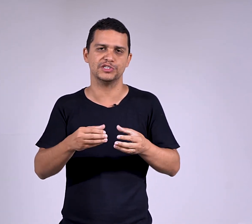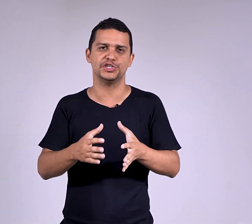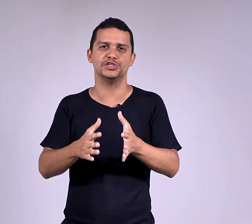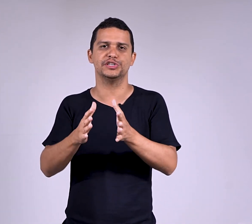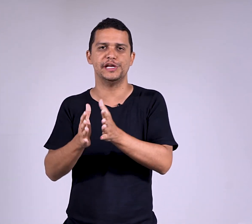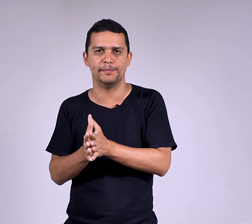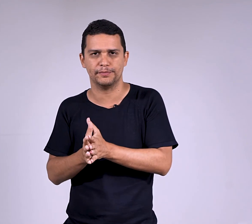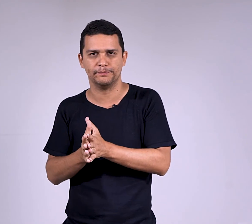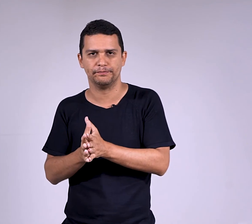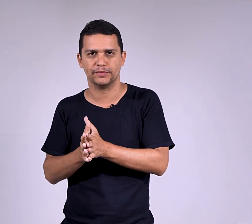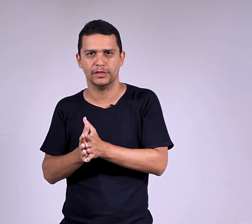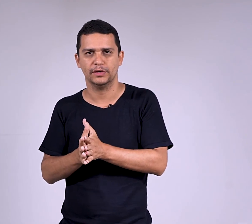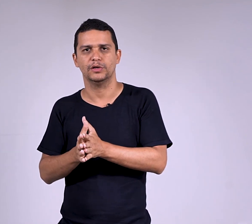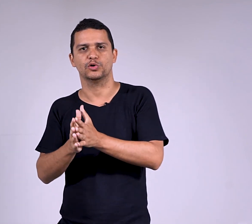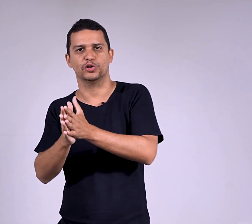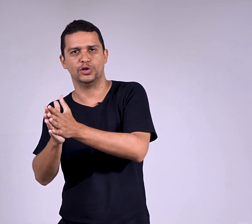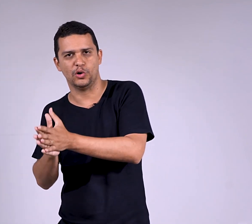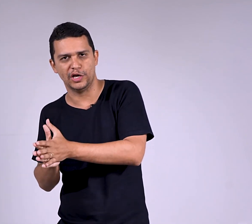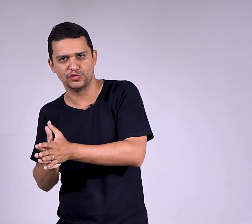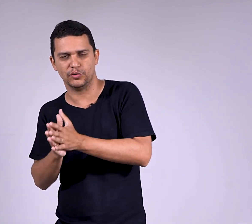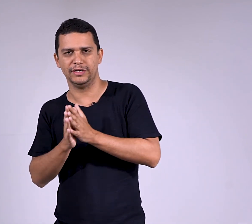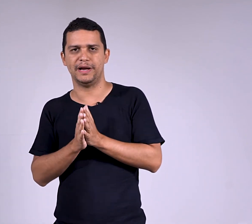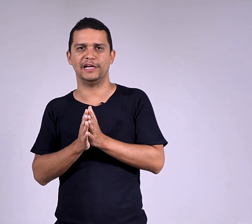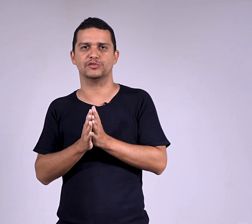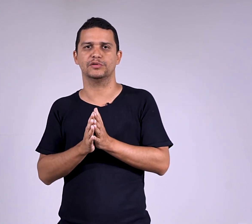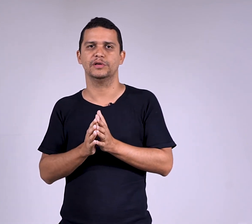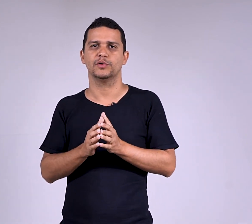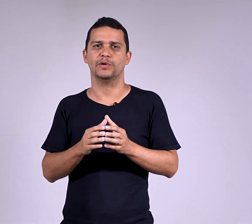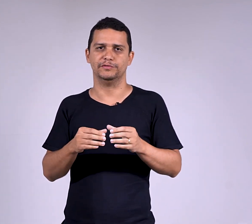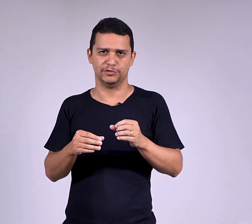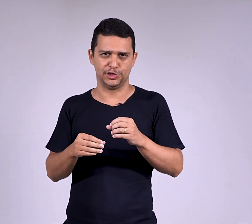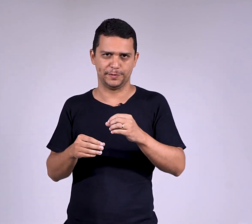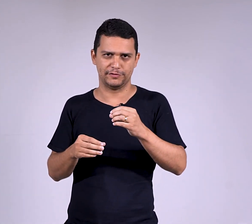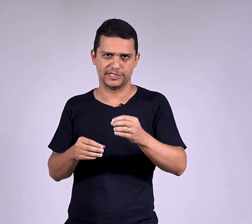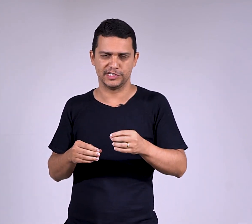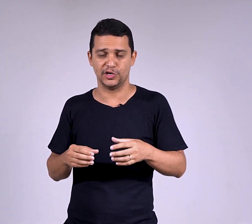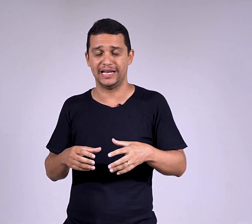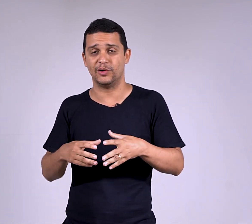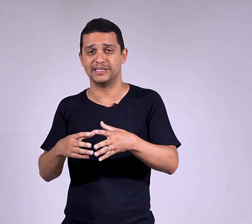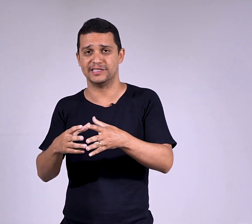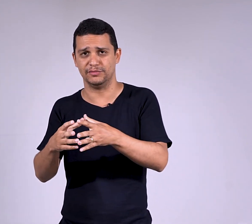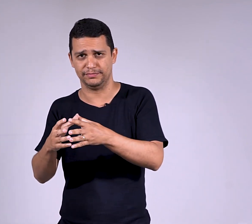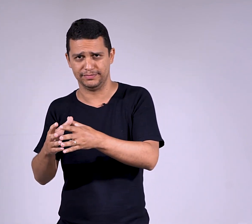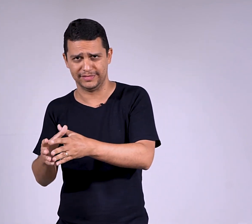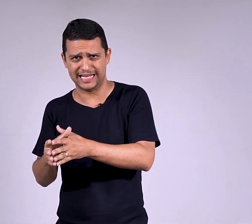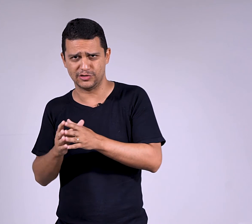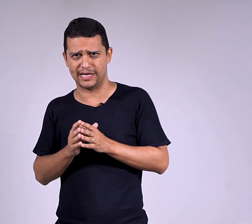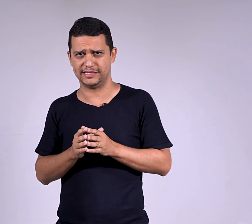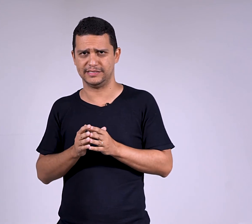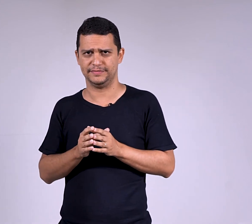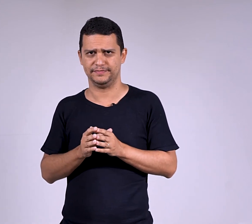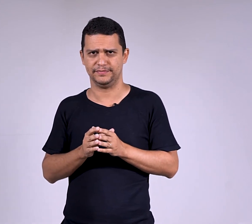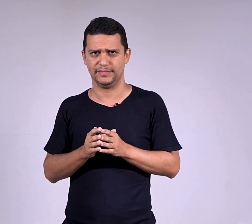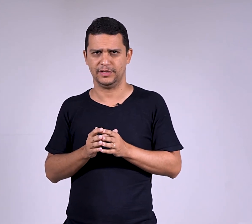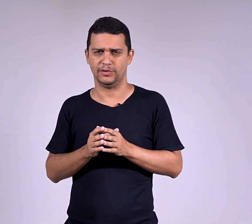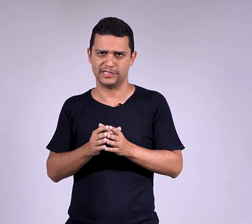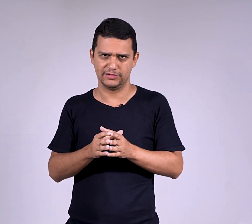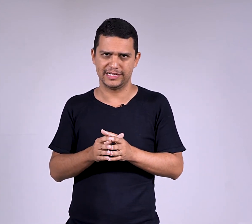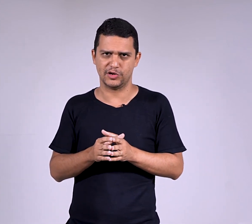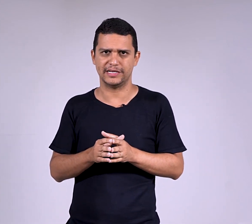sentido de tempo. Cronológico ou climático. Enquanto eu digo para você, senhora, agora são dez horas. Agora são dez horas.